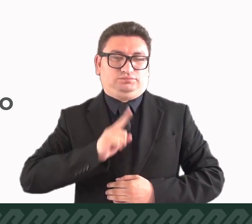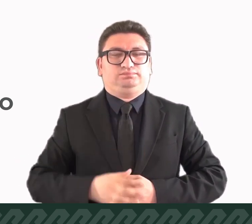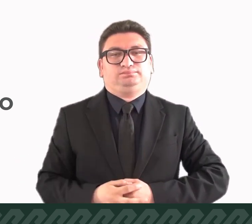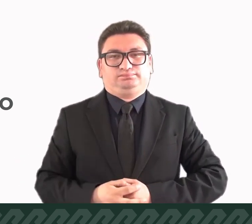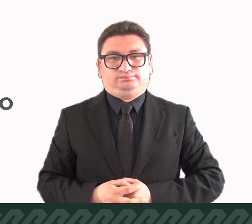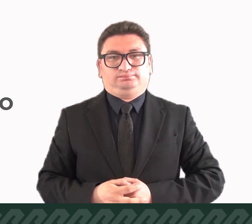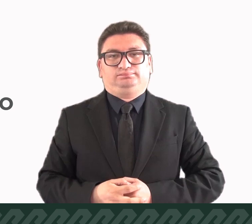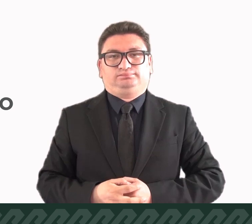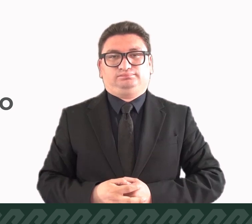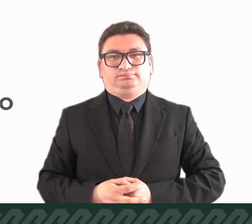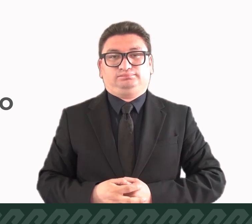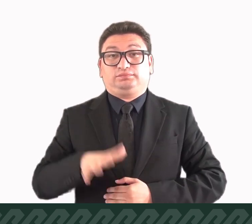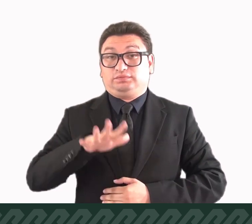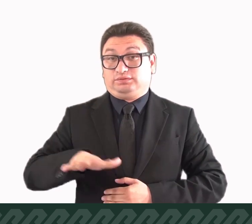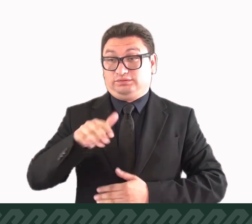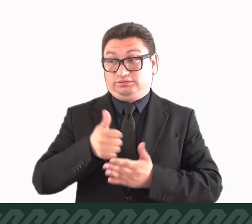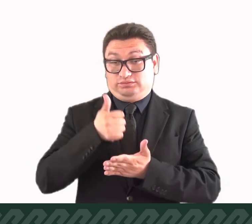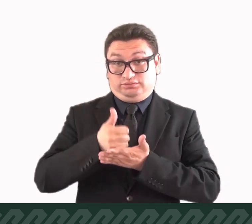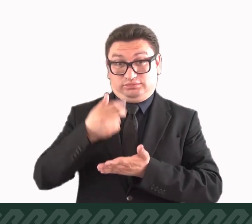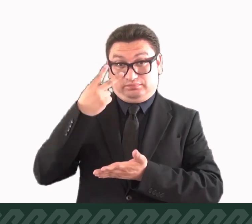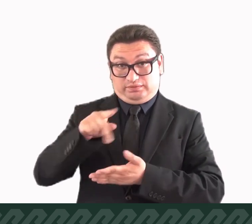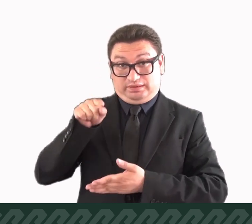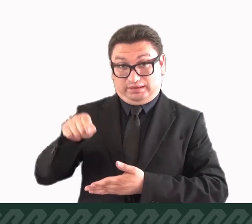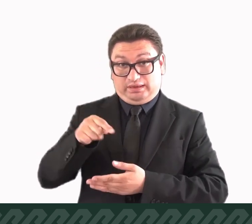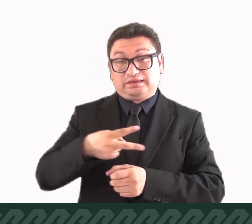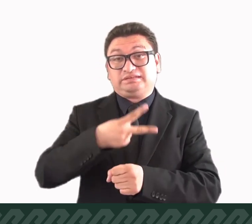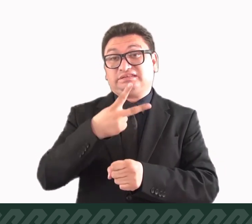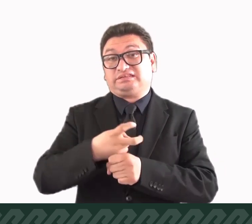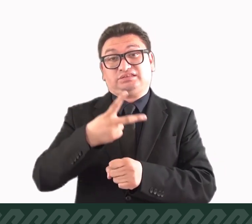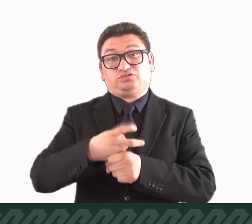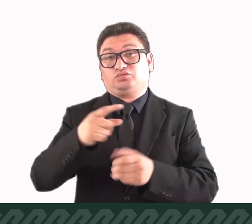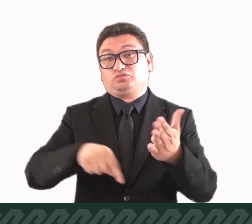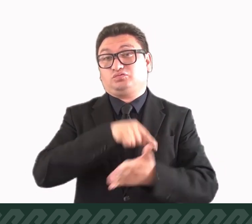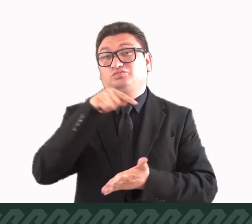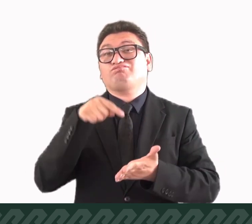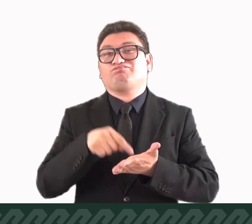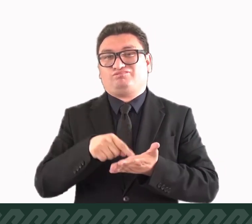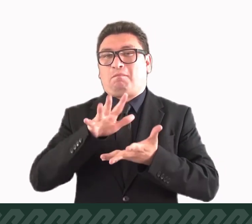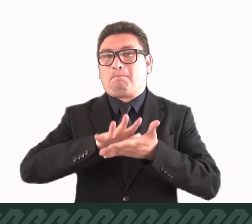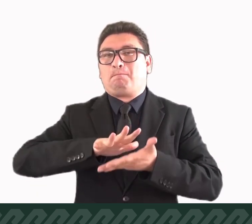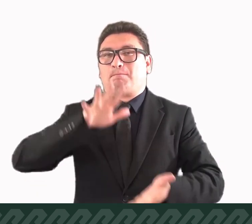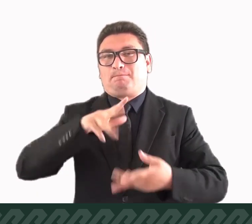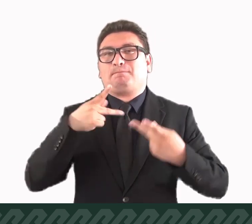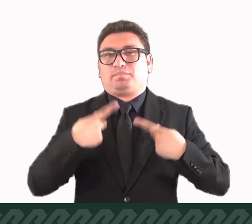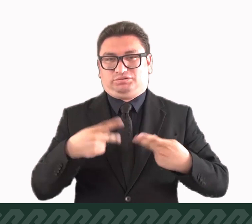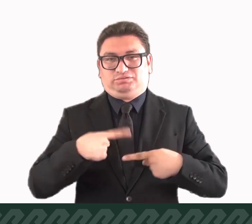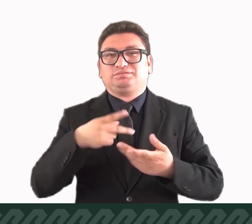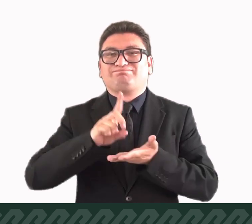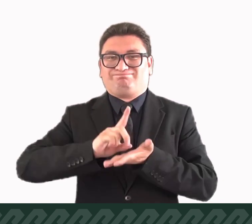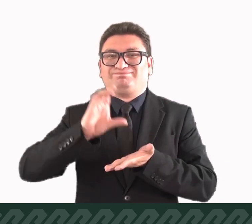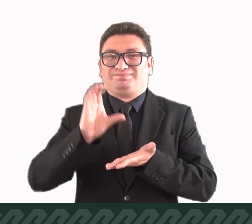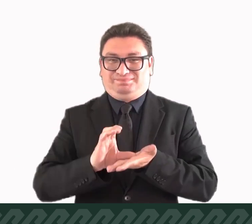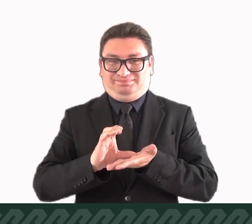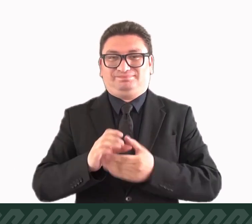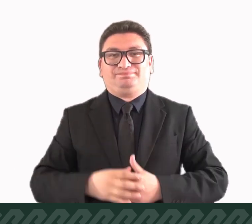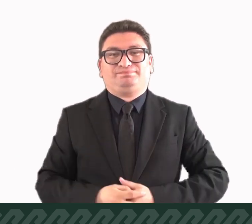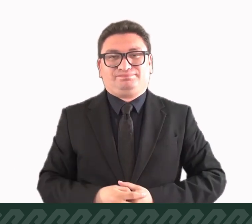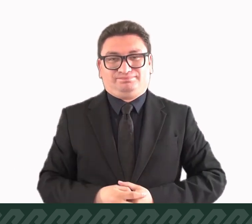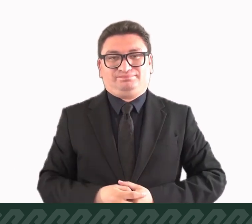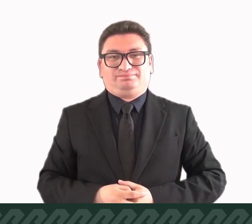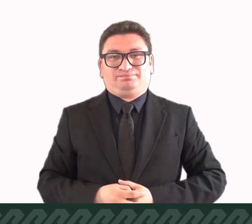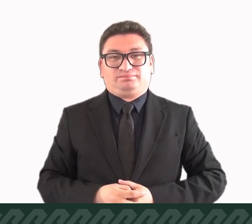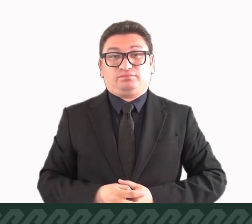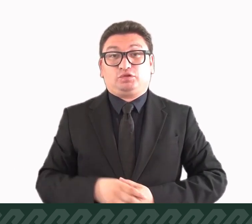mujeres. La Ciudad de México es la segunda entidad federativa con más personas con